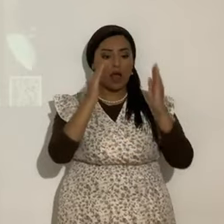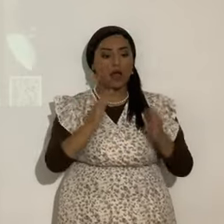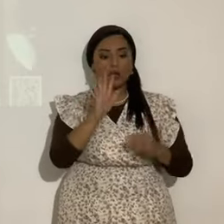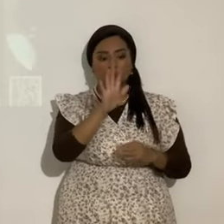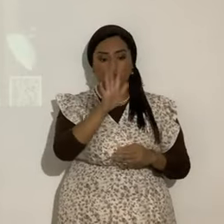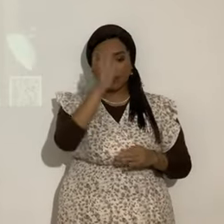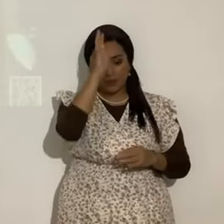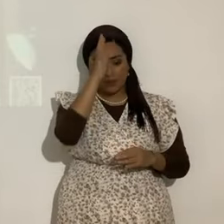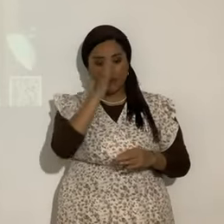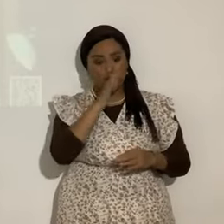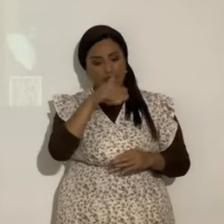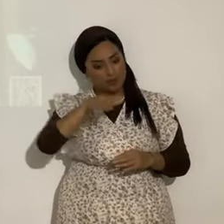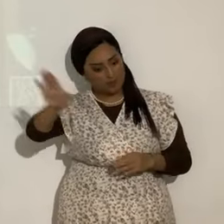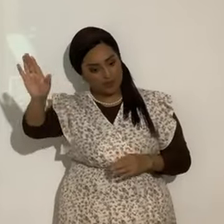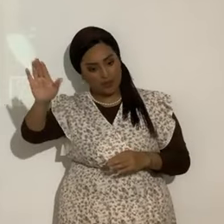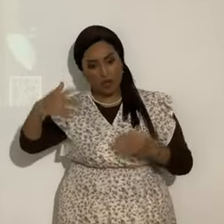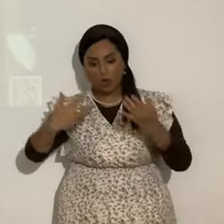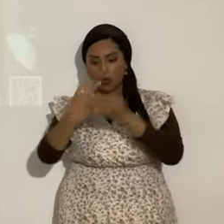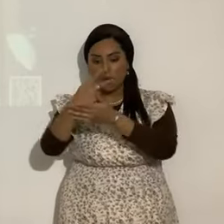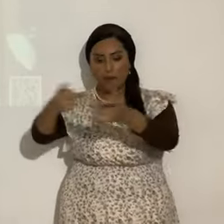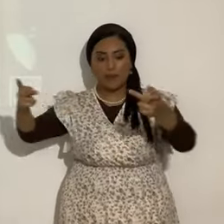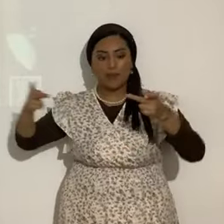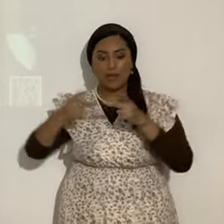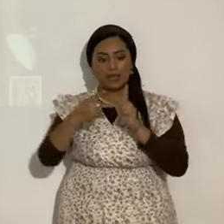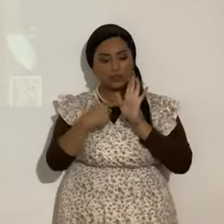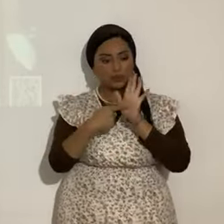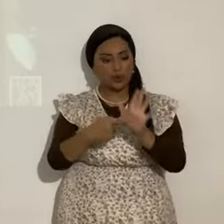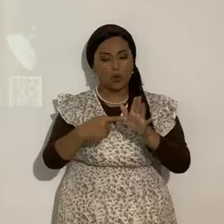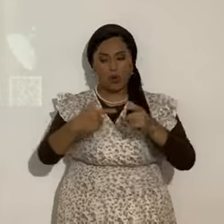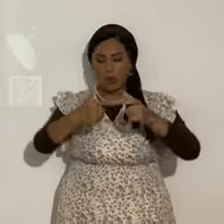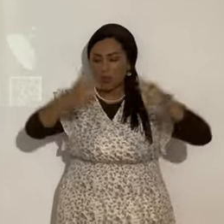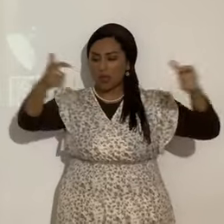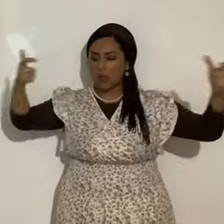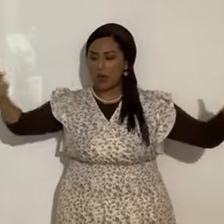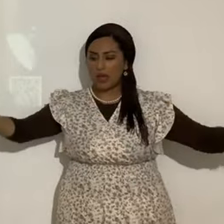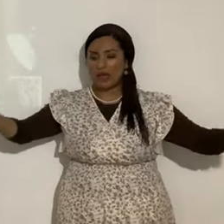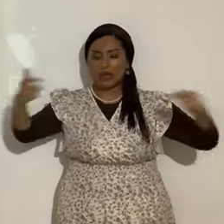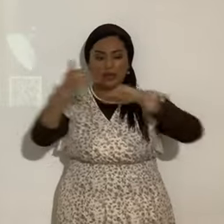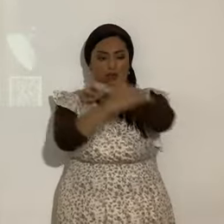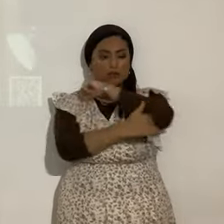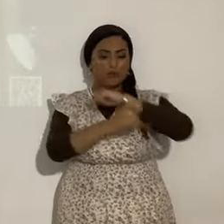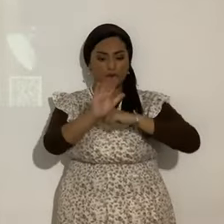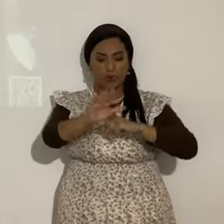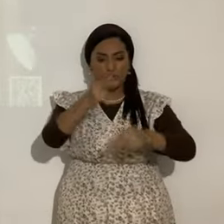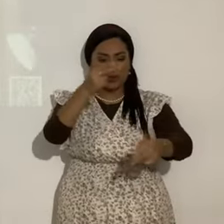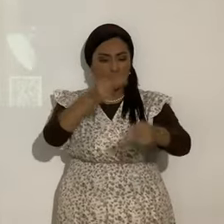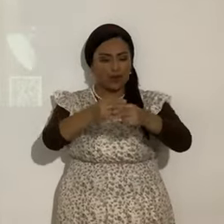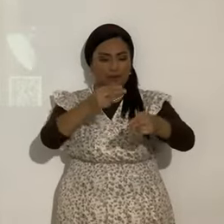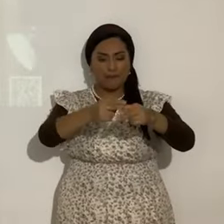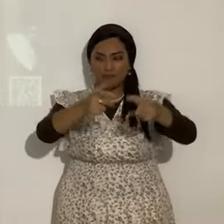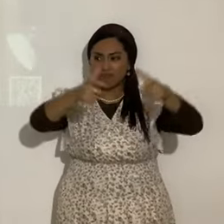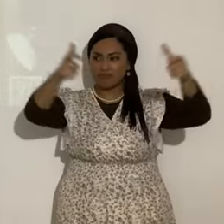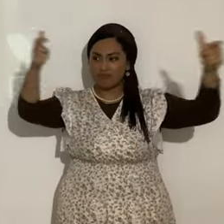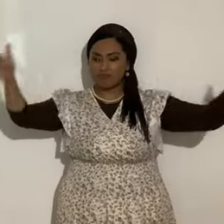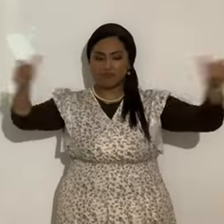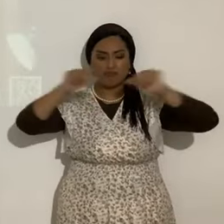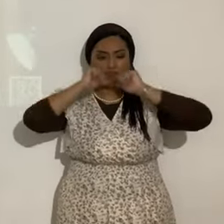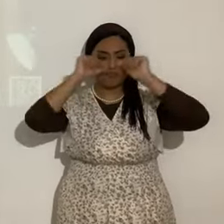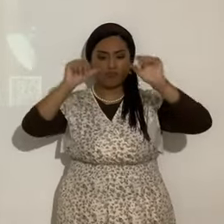que te mostraré, y haré de ti una nación grande y te bendeciré y engrandizaré tu nombre y serás bendición. Bendeciré a los